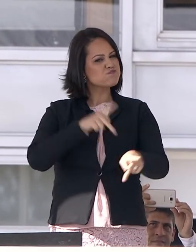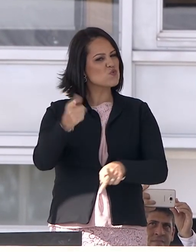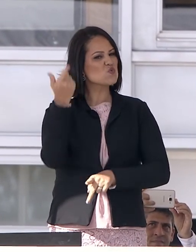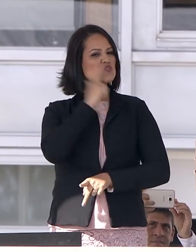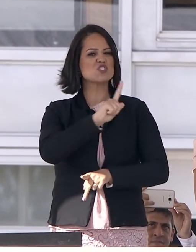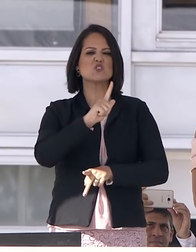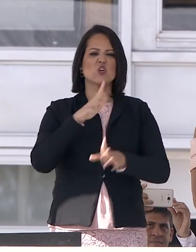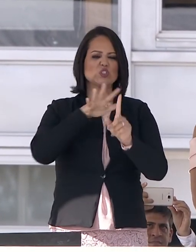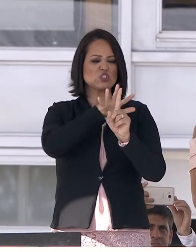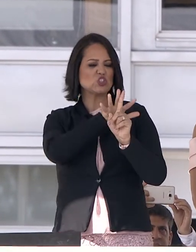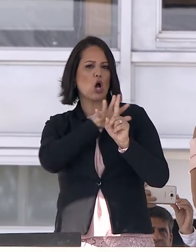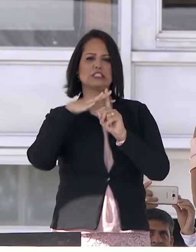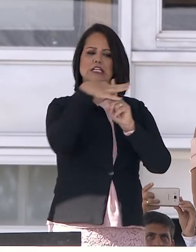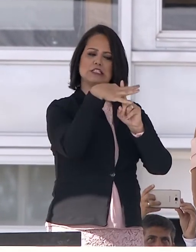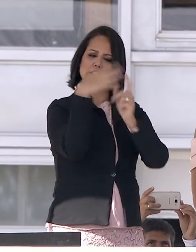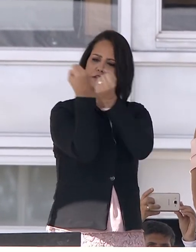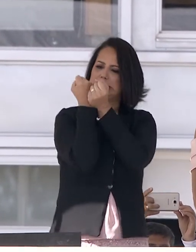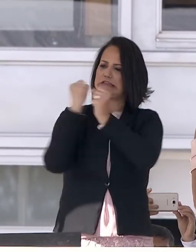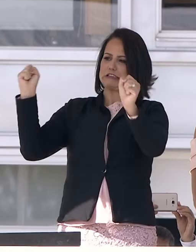se libertar do socialismo.